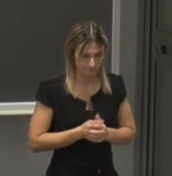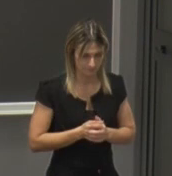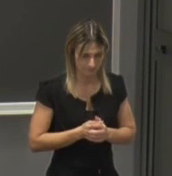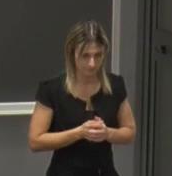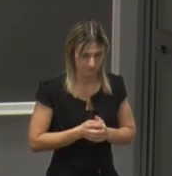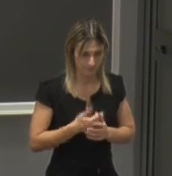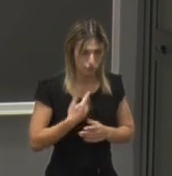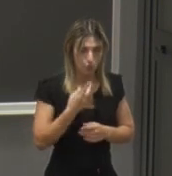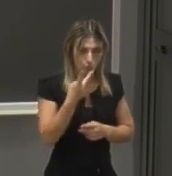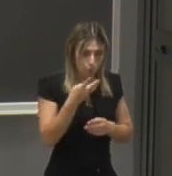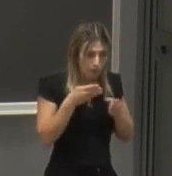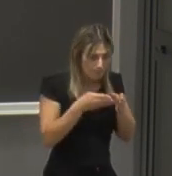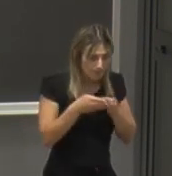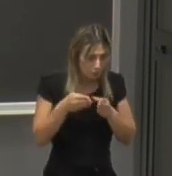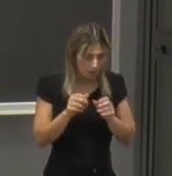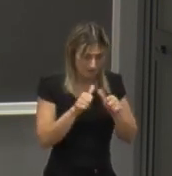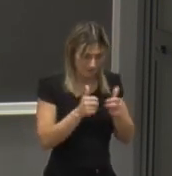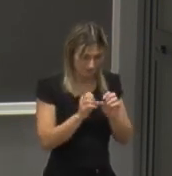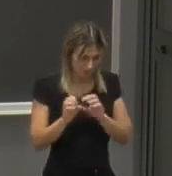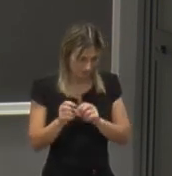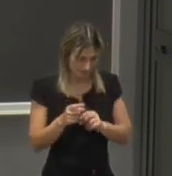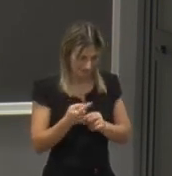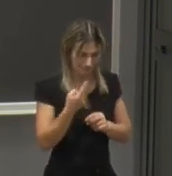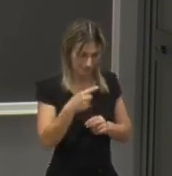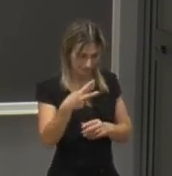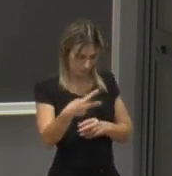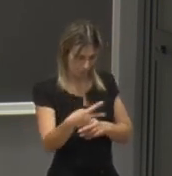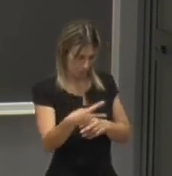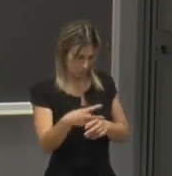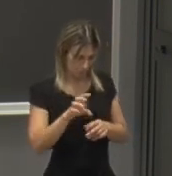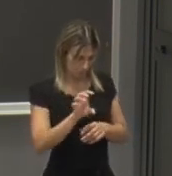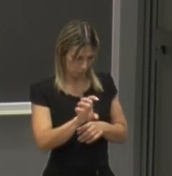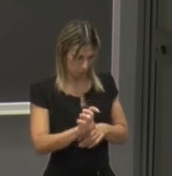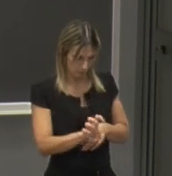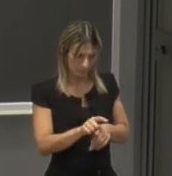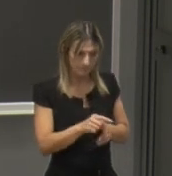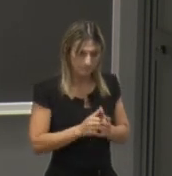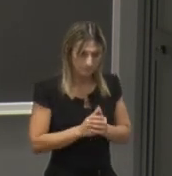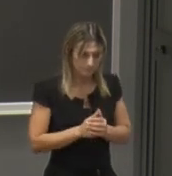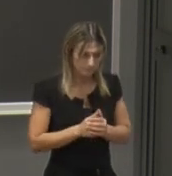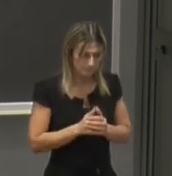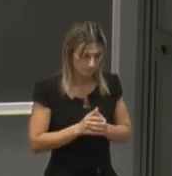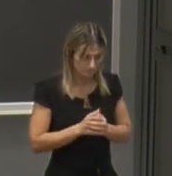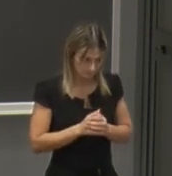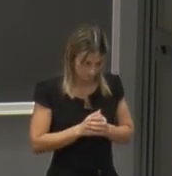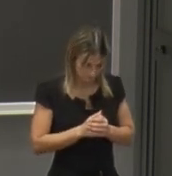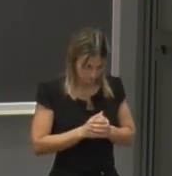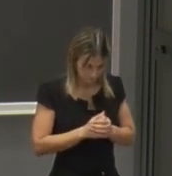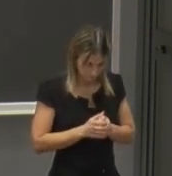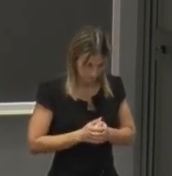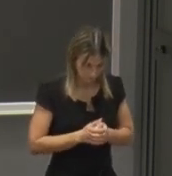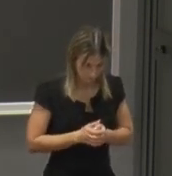abbiamo due percorsi formativi in Data and Life Science scienza della vita e dei dati e in Data and Business Analytics